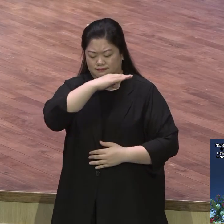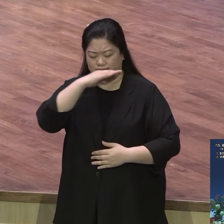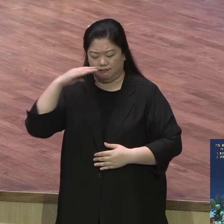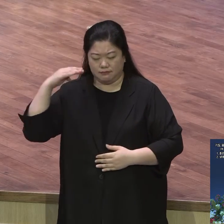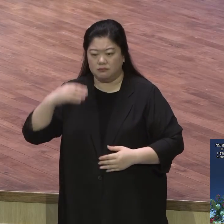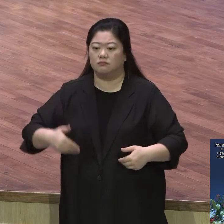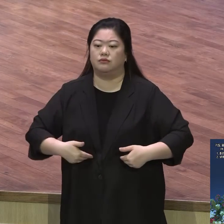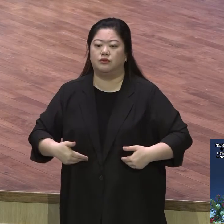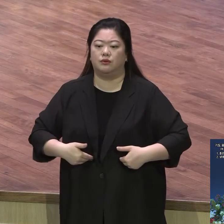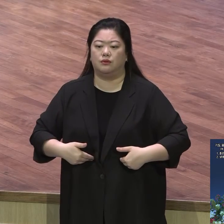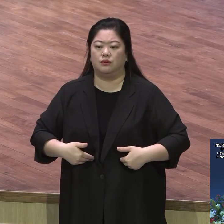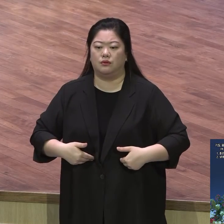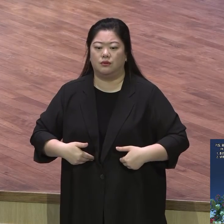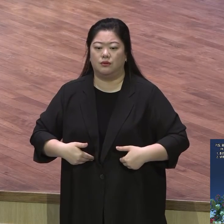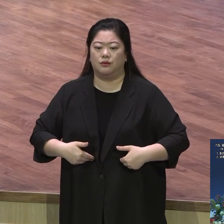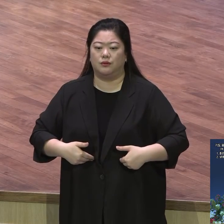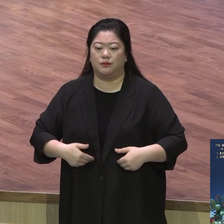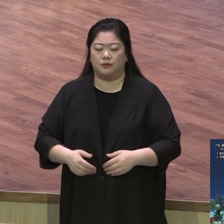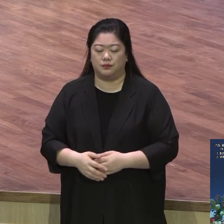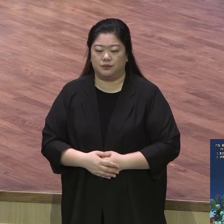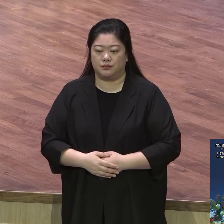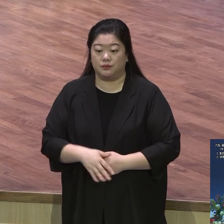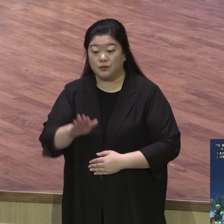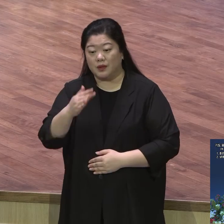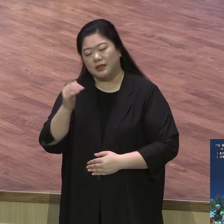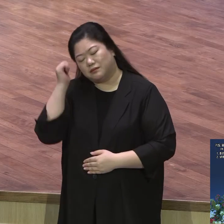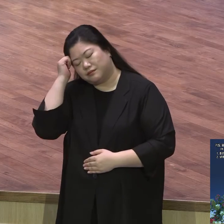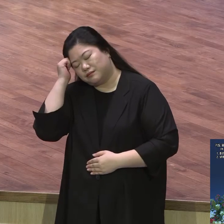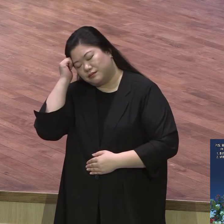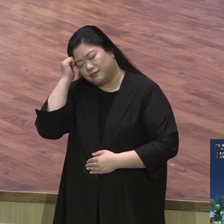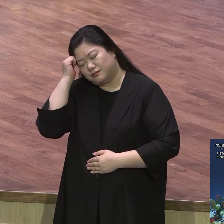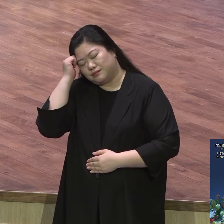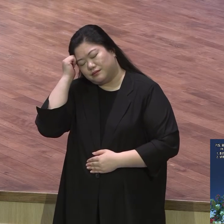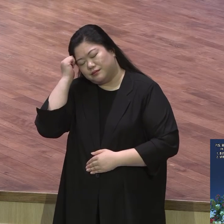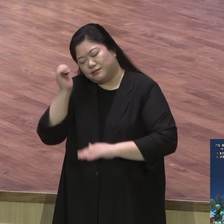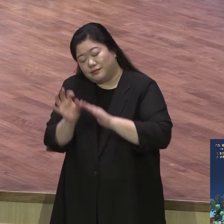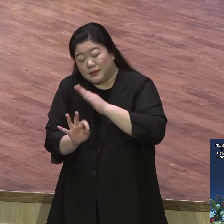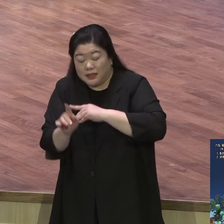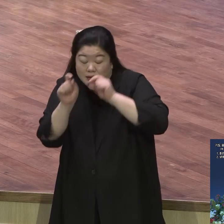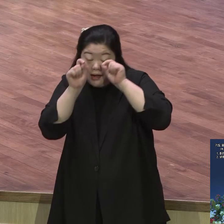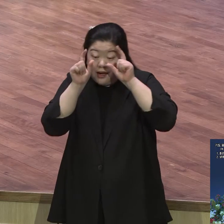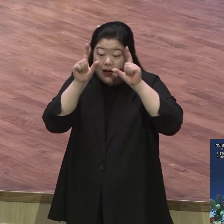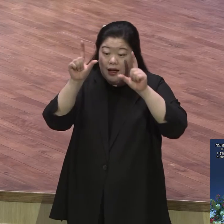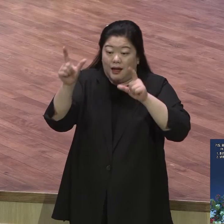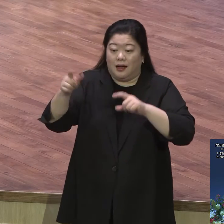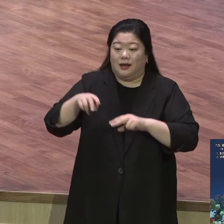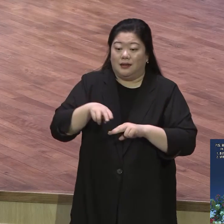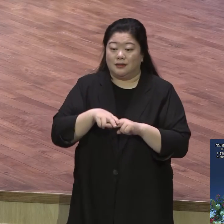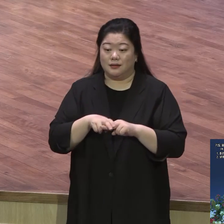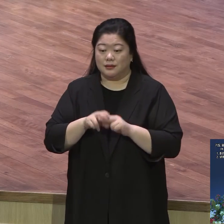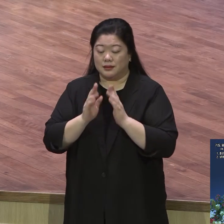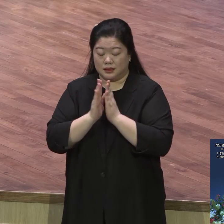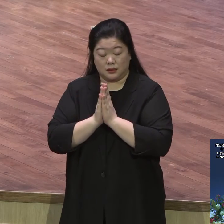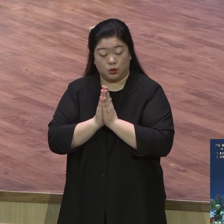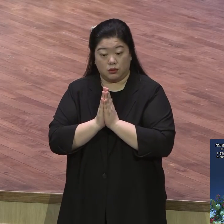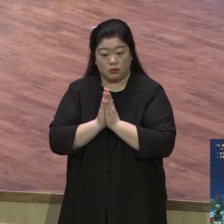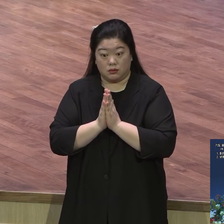제일 먼저 해라 여러분 일어나자마자 기도하잖아요 일어나자마자 그냥 일어나자마자 바로